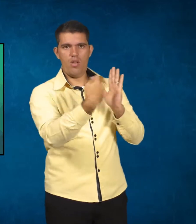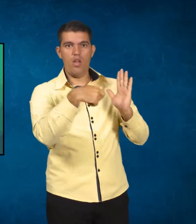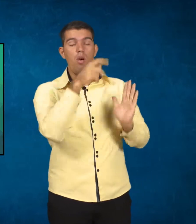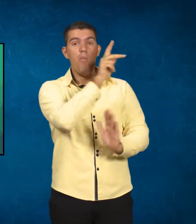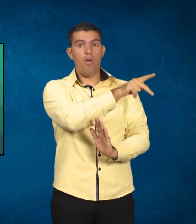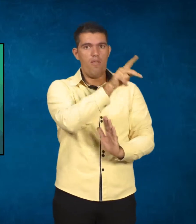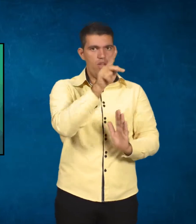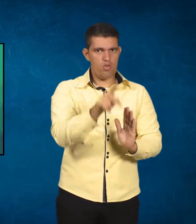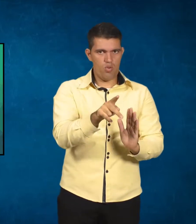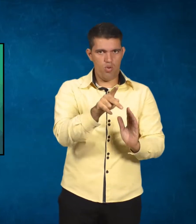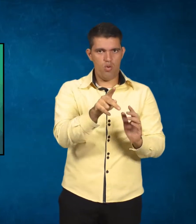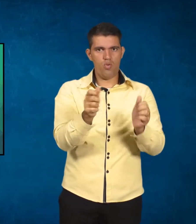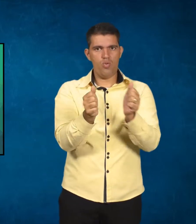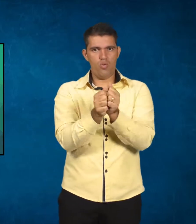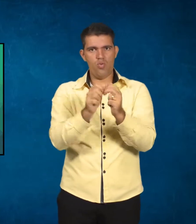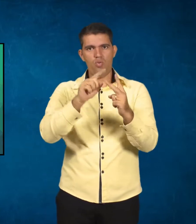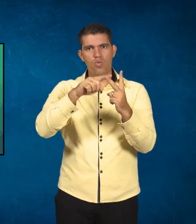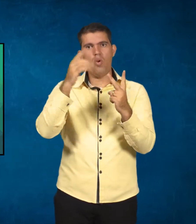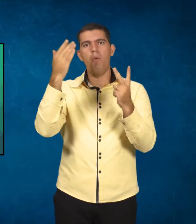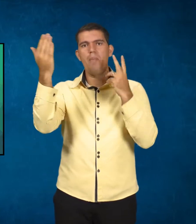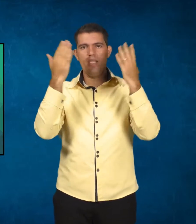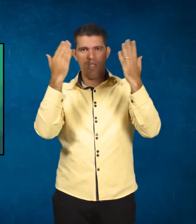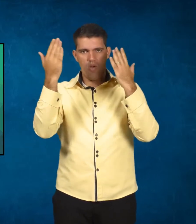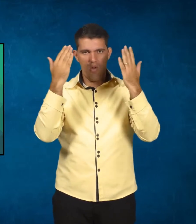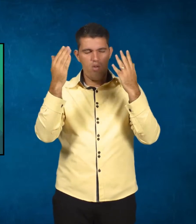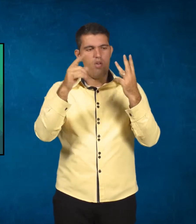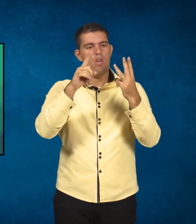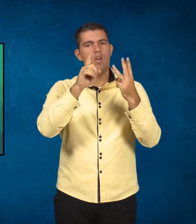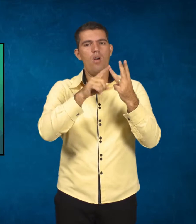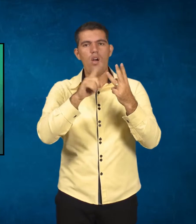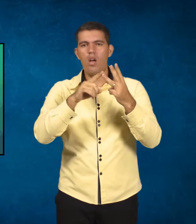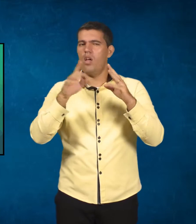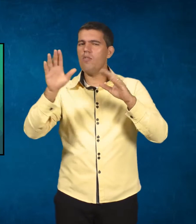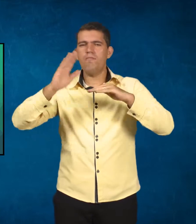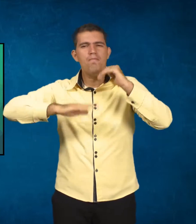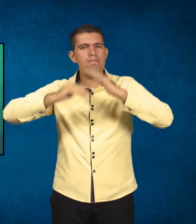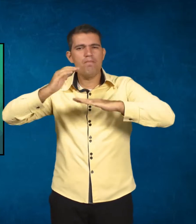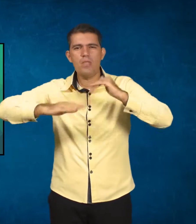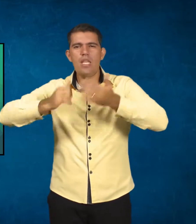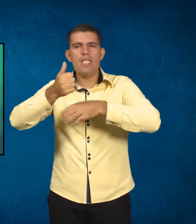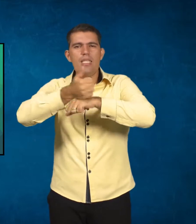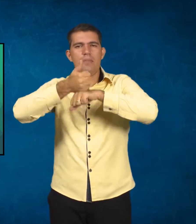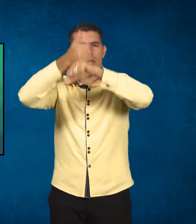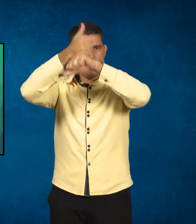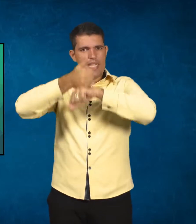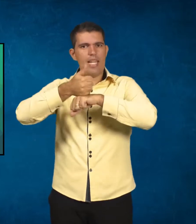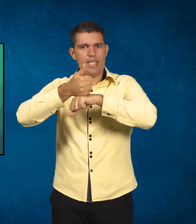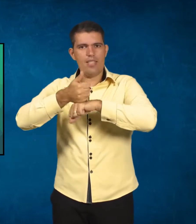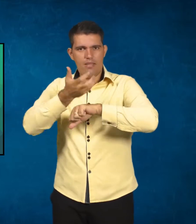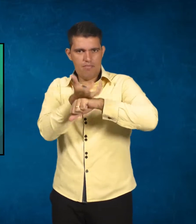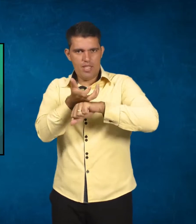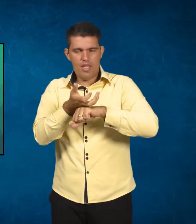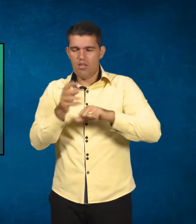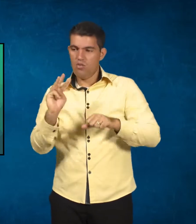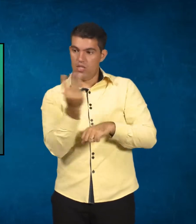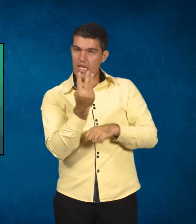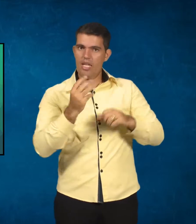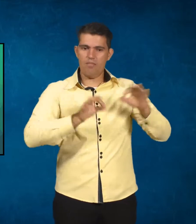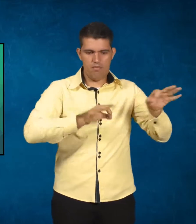um psicólogo e um especialista da matéria. Isso é o que ele acredita. E aproveitando essa teoria de Brunner sobre o